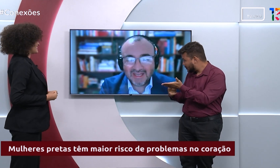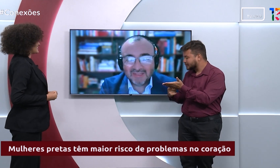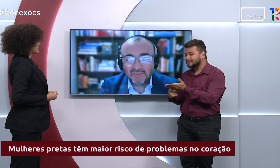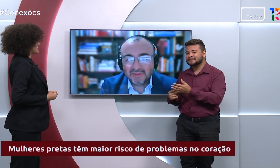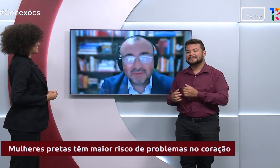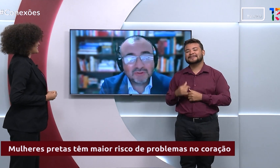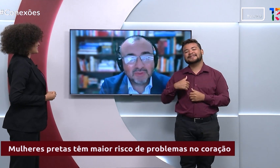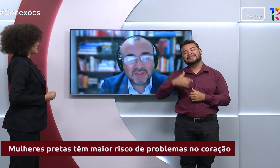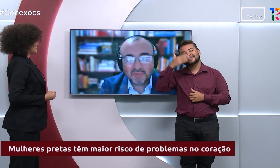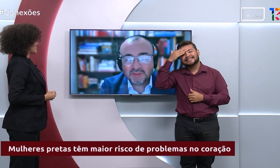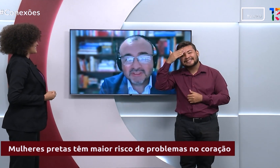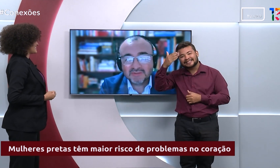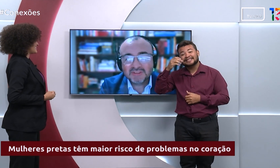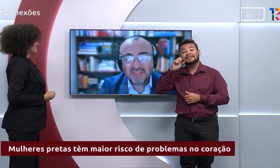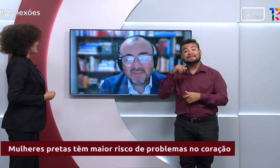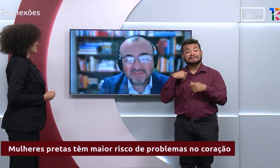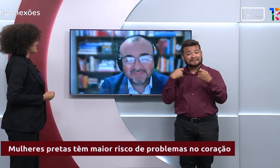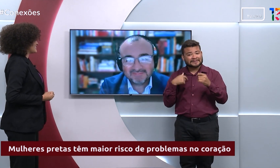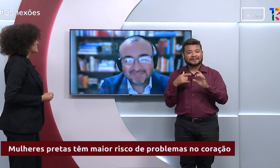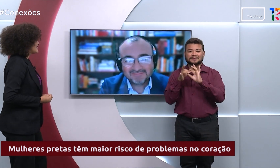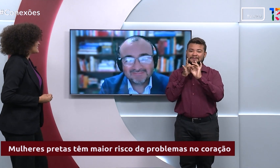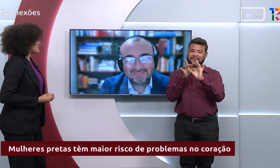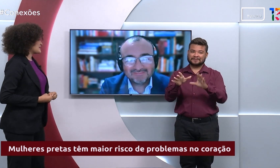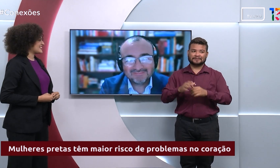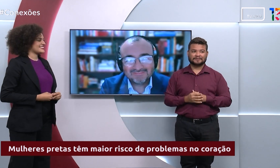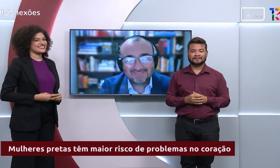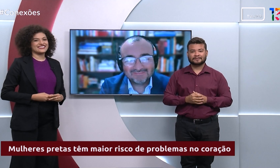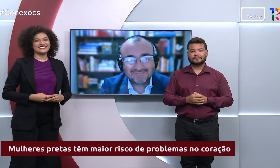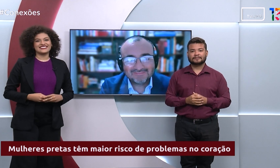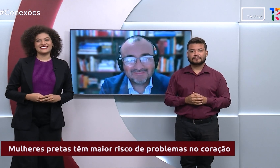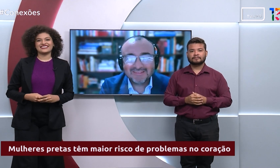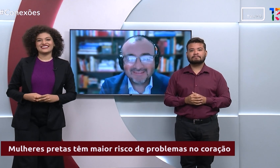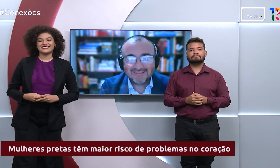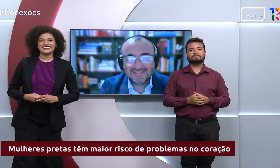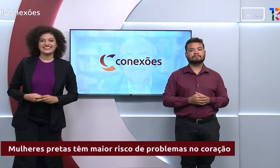obrigado e eu estou à disposição sempre. Até mais.